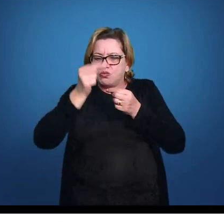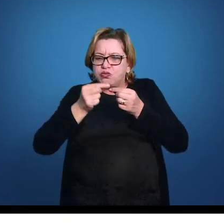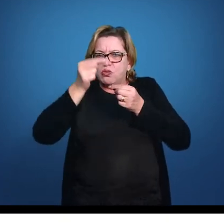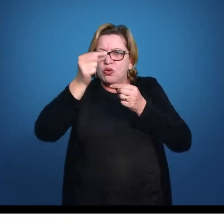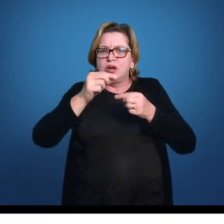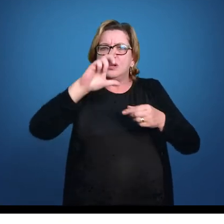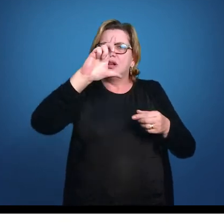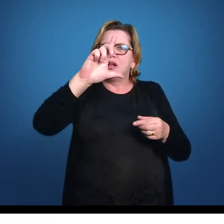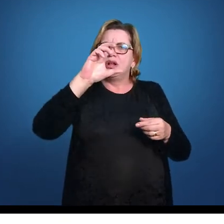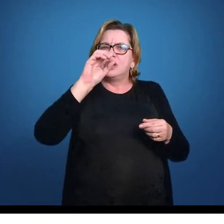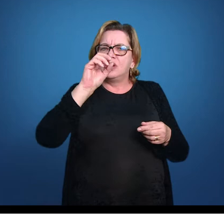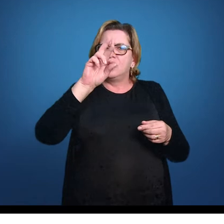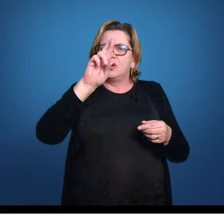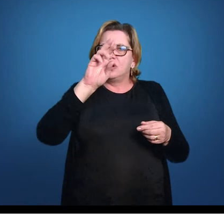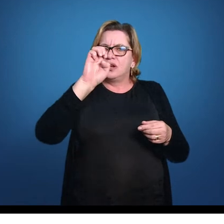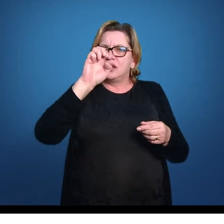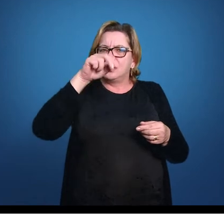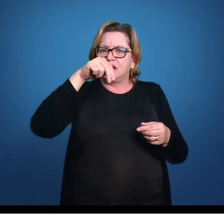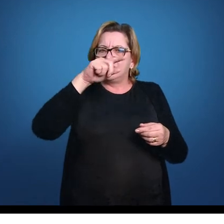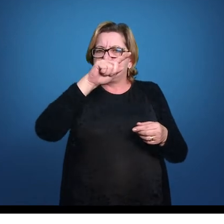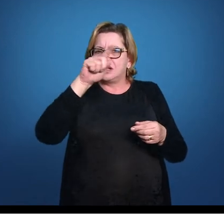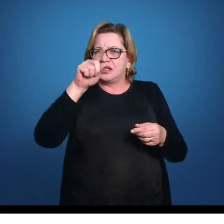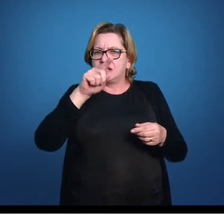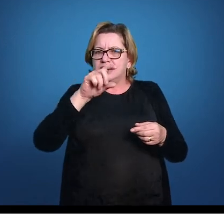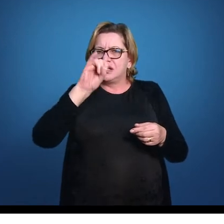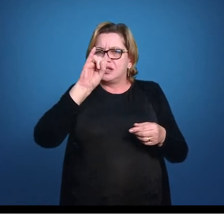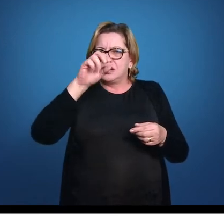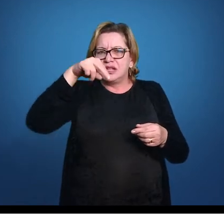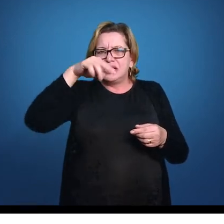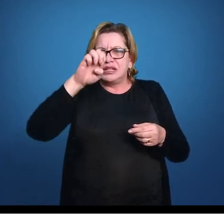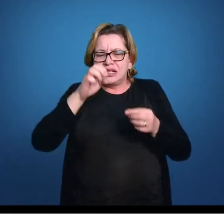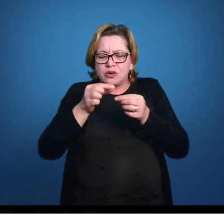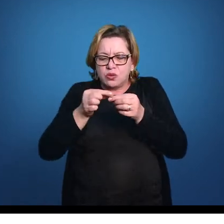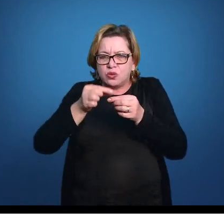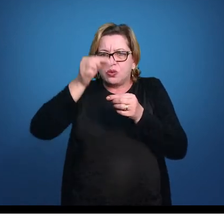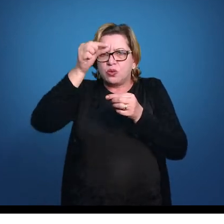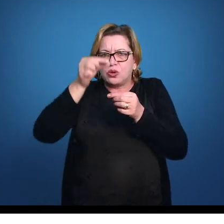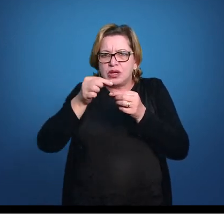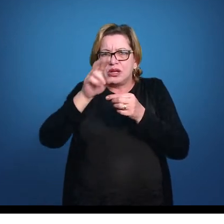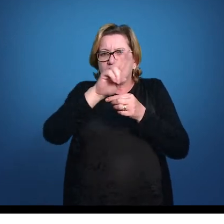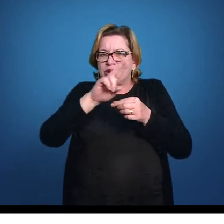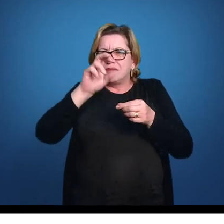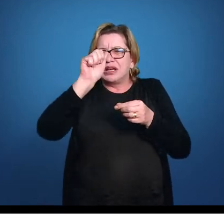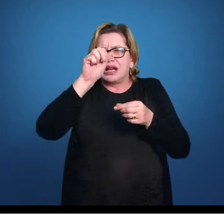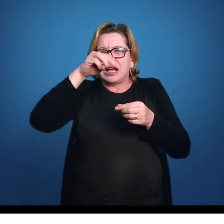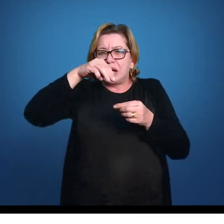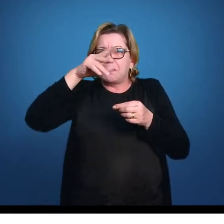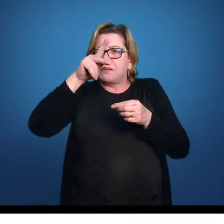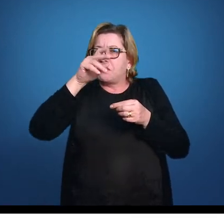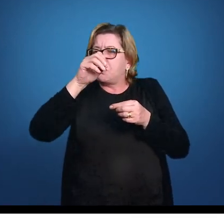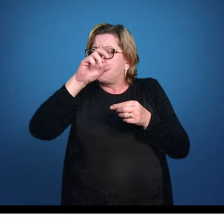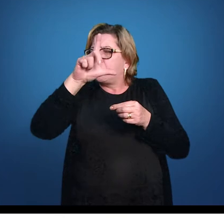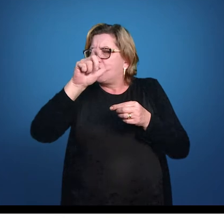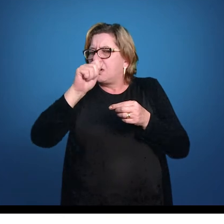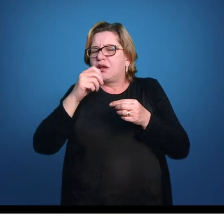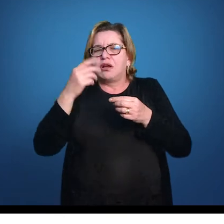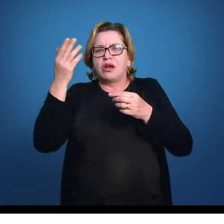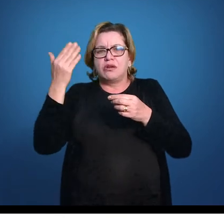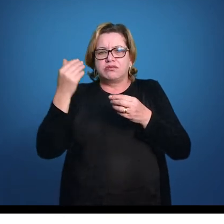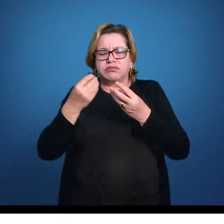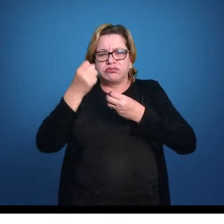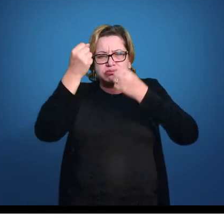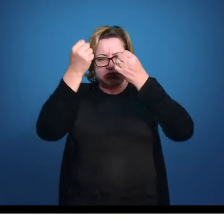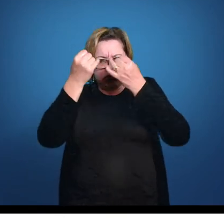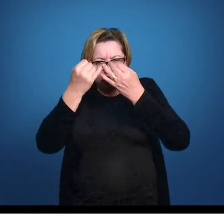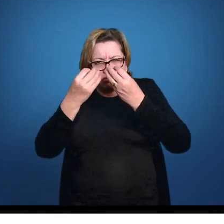Ampolas de lorenzine. Ampola é um buraquinho, uma cavidade. E lorenzine é o nome do pesquisador que descreveu pela primeira vez.